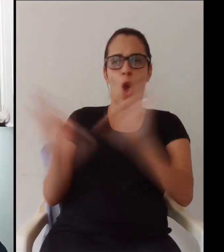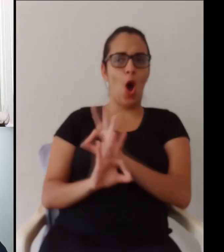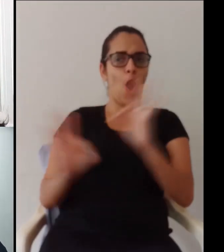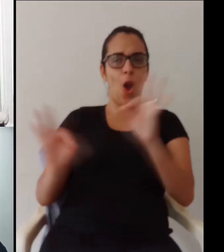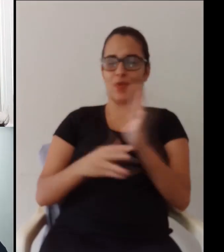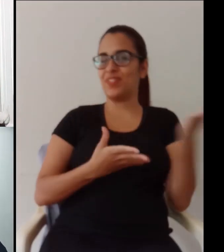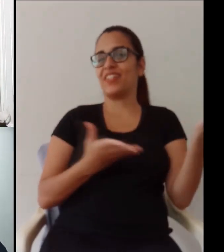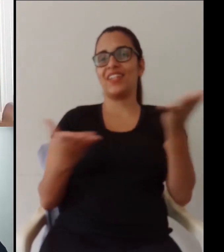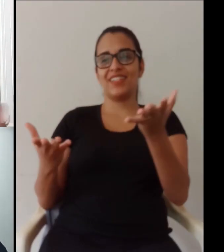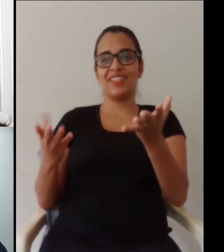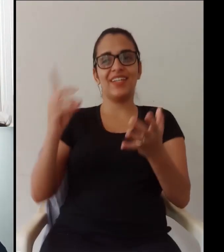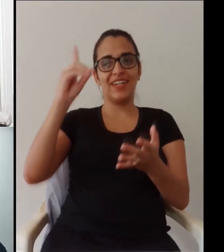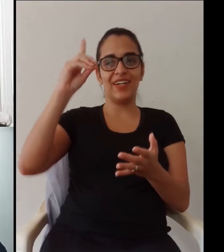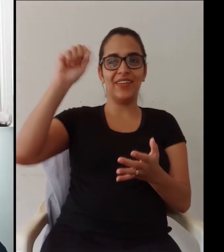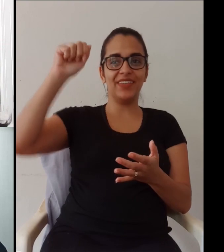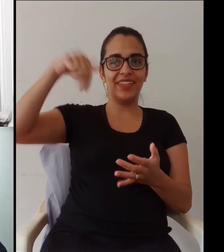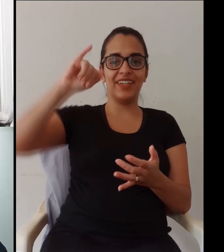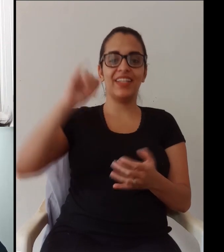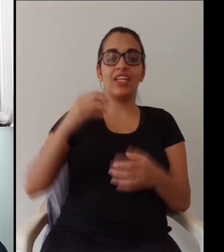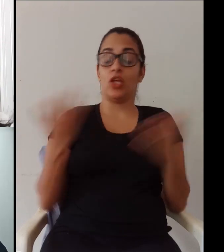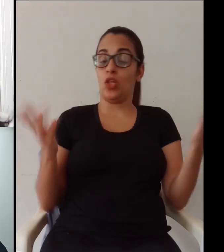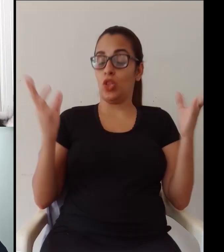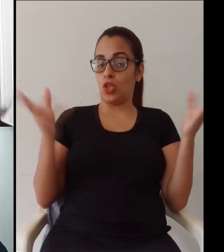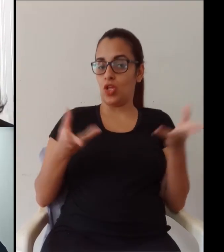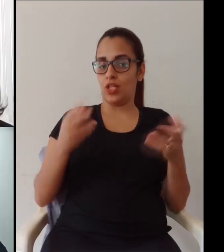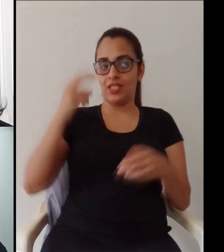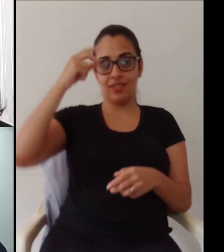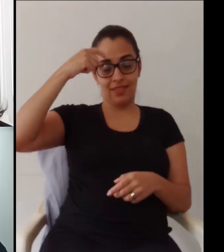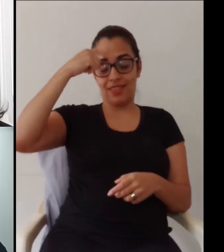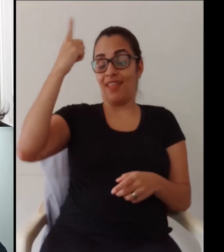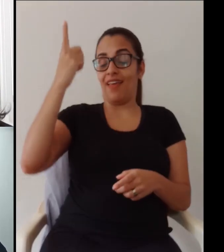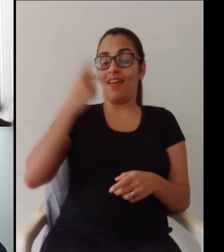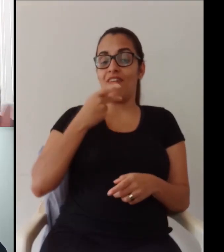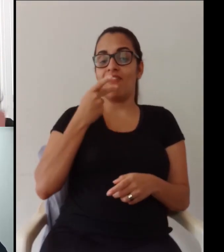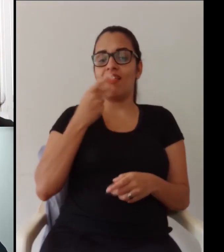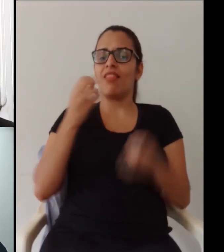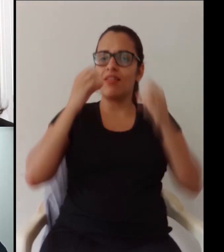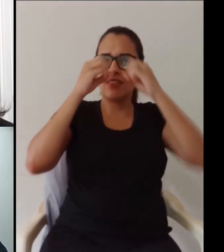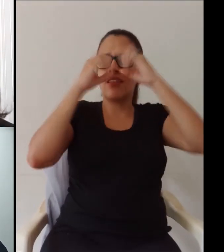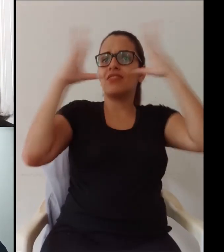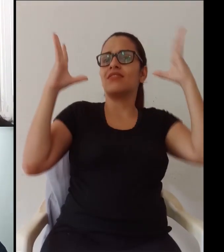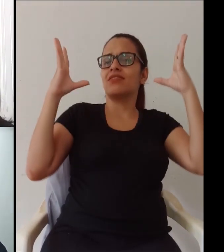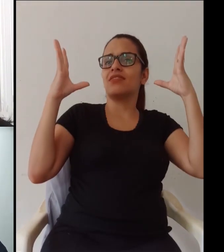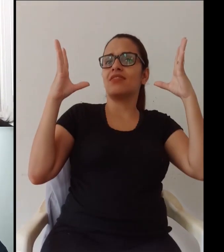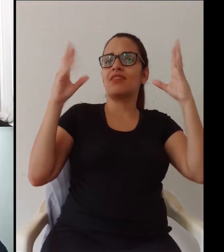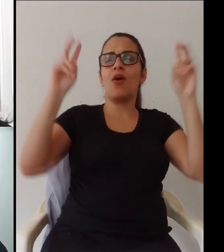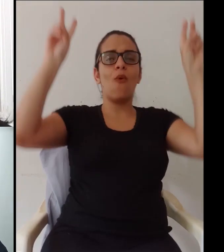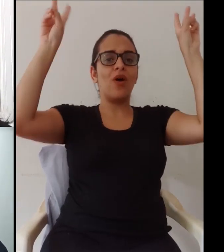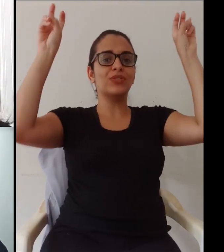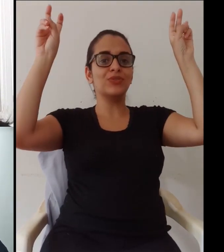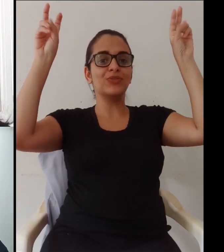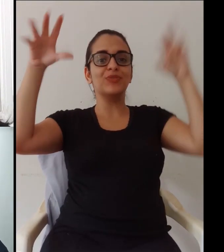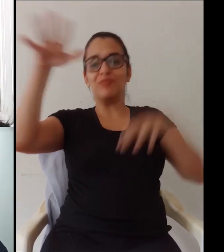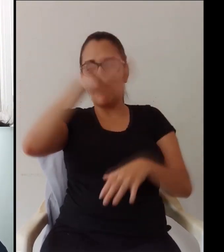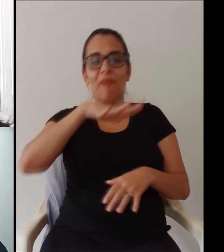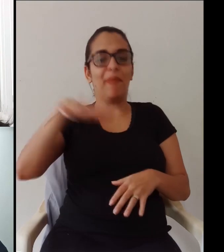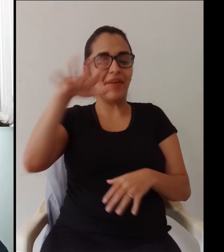E aí, Mari, eu já te apresentei, mas pode reforçar isso, tá bom? Não, ótima apresentação, Dani.